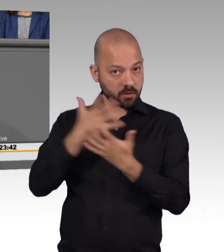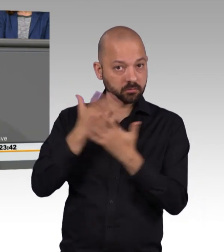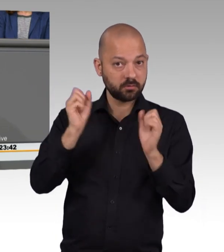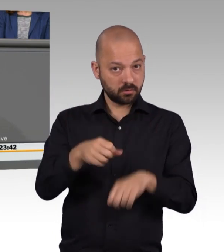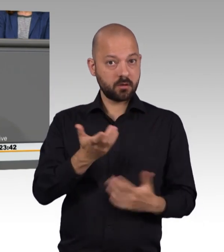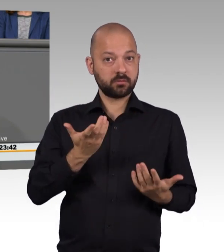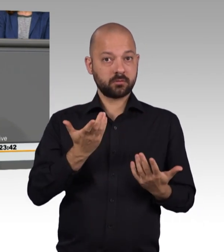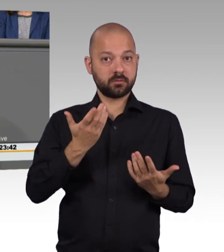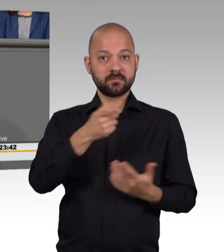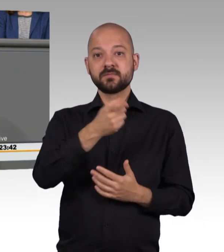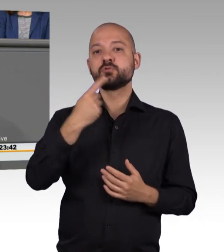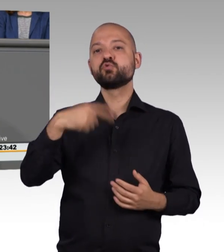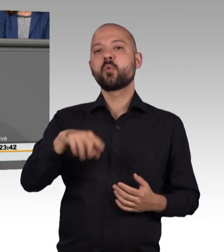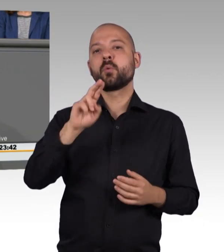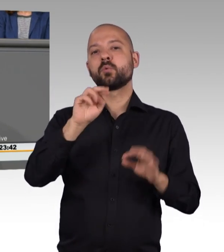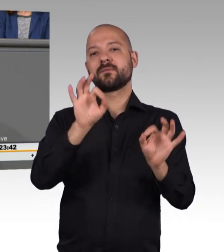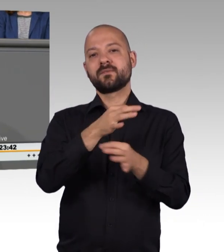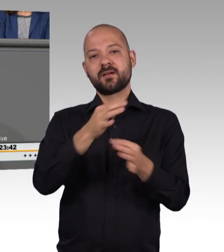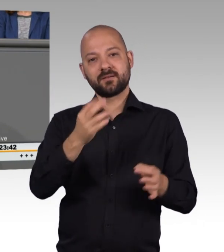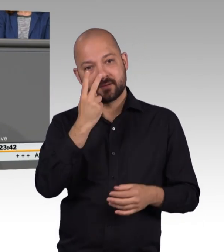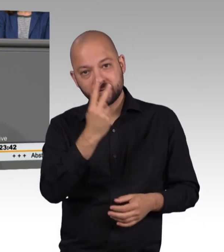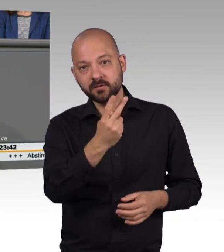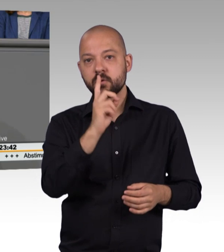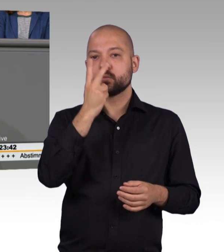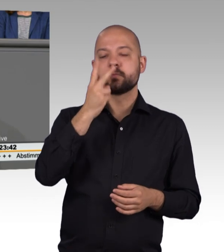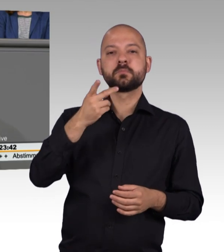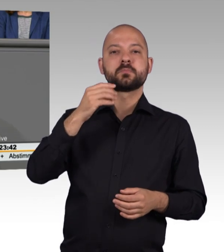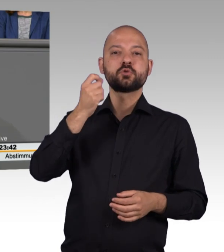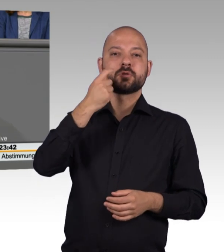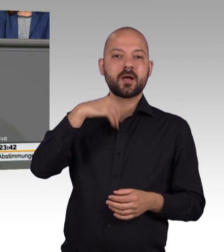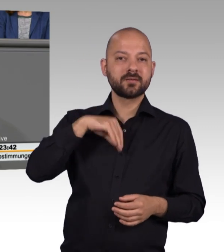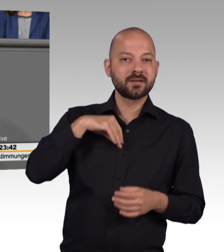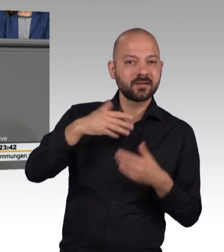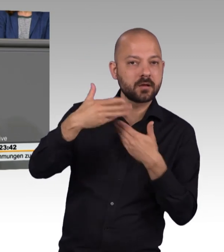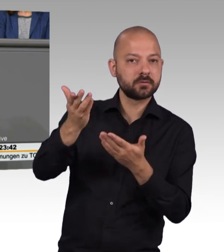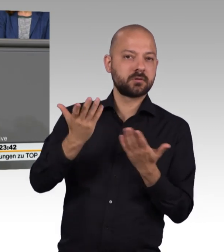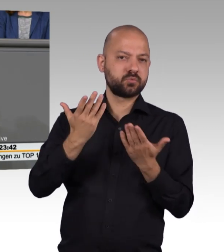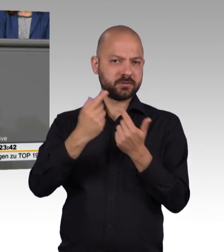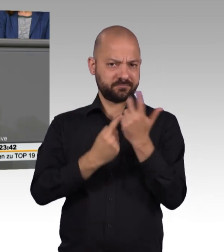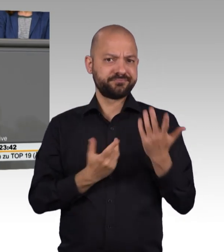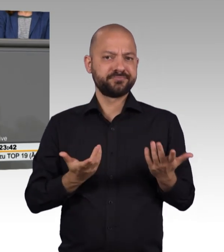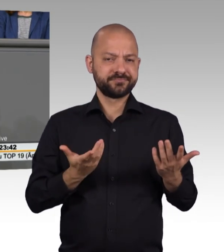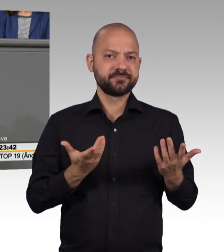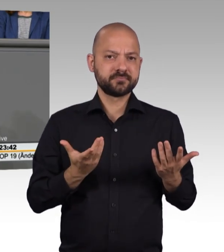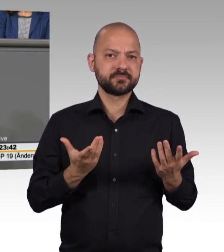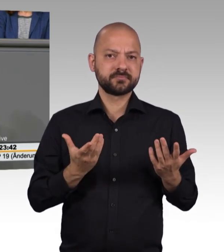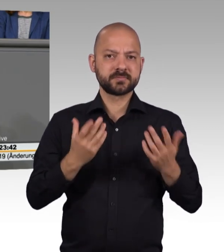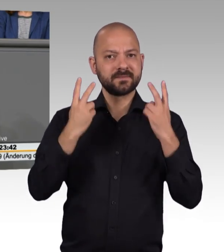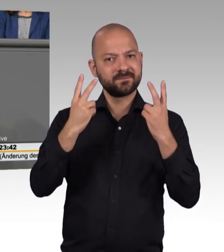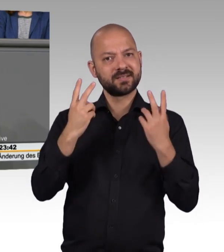feststellt und seine Unterbringung in einem psychiatrischen Krankenhaus anordnet, weshalb auch eine solche Anordnung nicht den Entzug des Wahlrechts mit